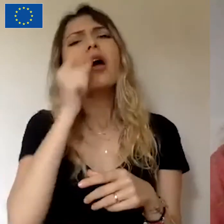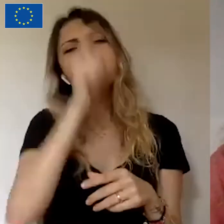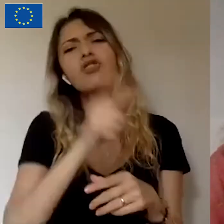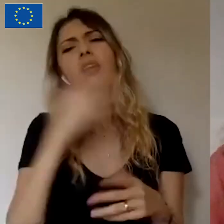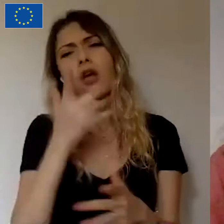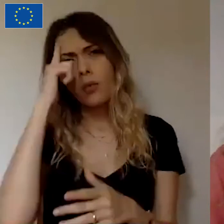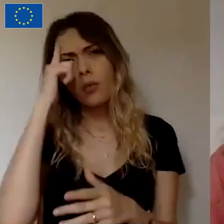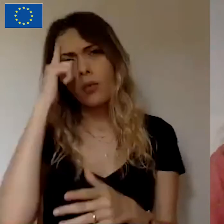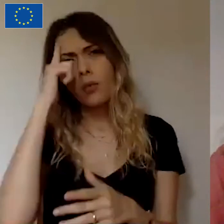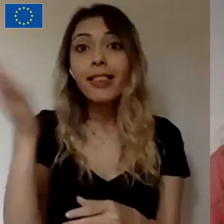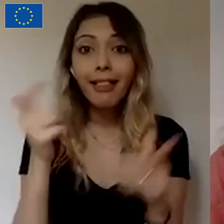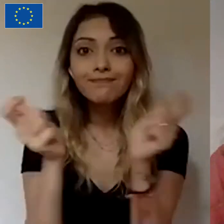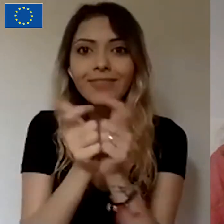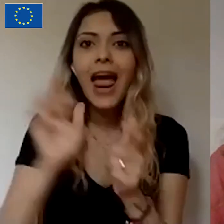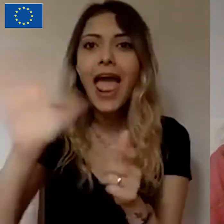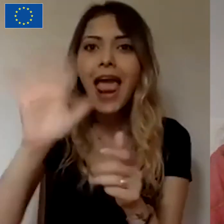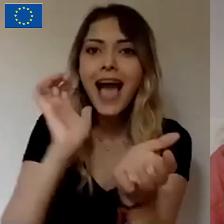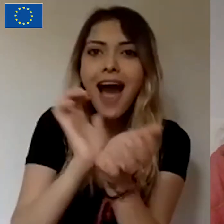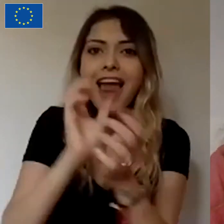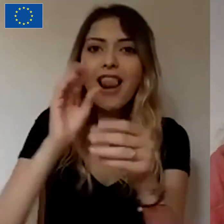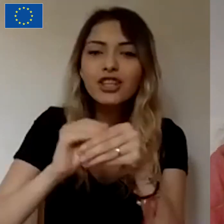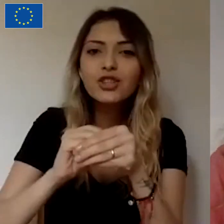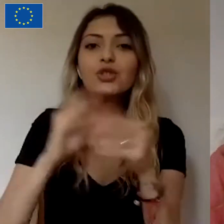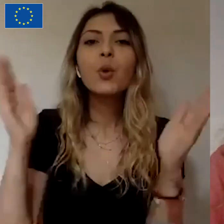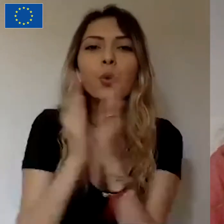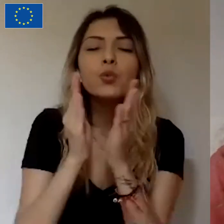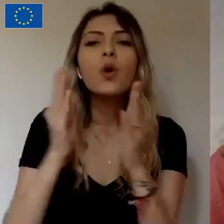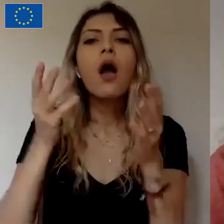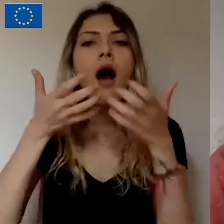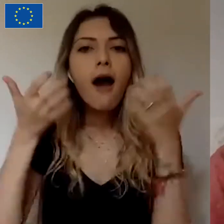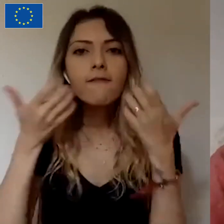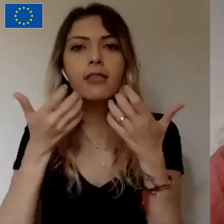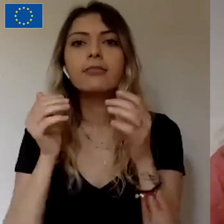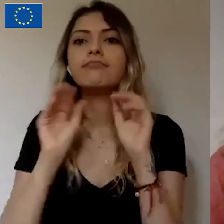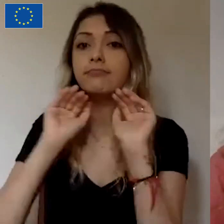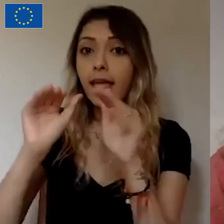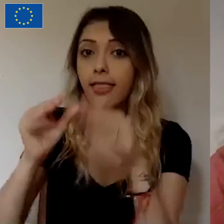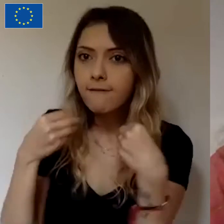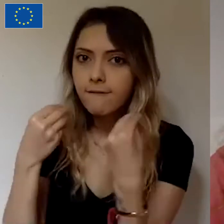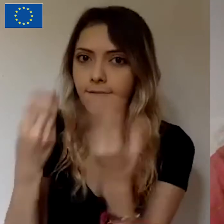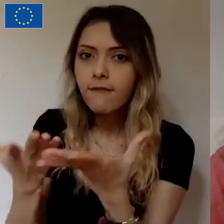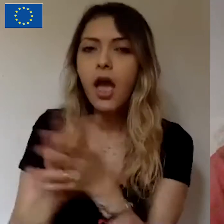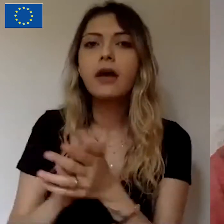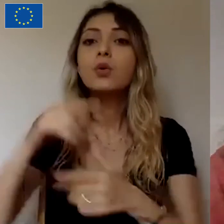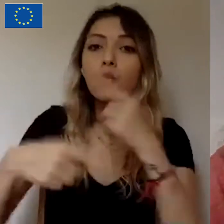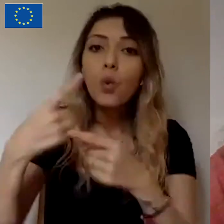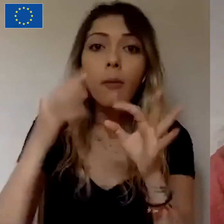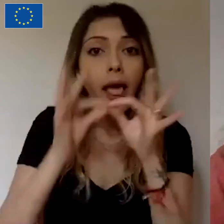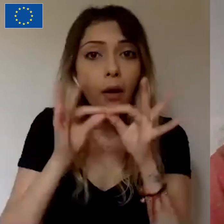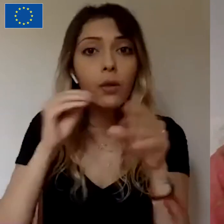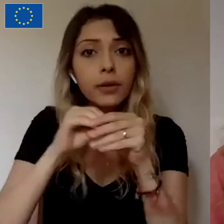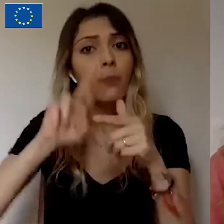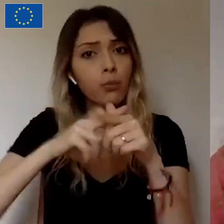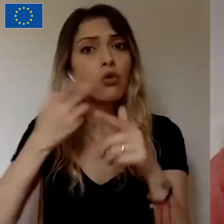50 aileye 100 küçük baş hayvan yardımı yaparak Sürdürülebilir bir ekonomi sağlama projesi vardı.